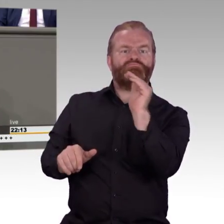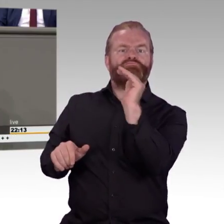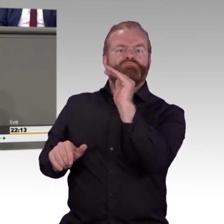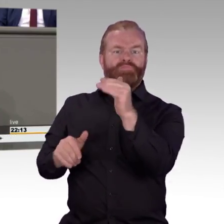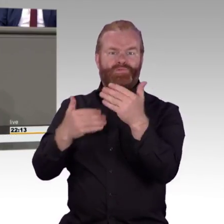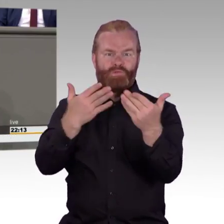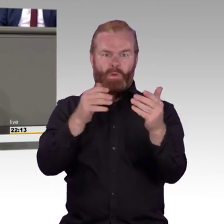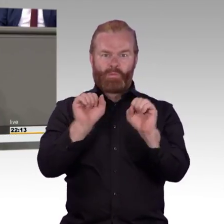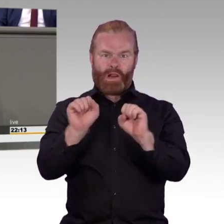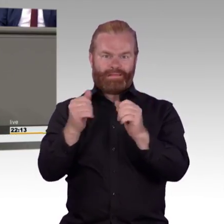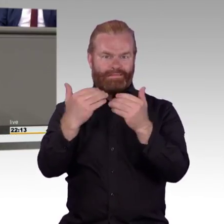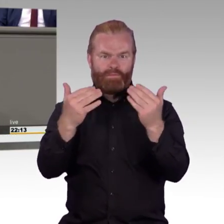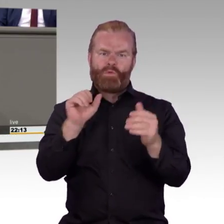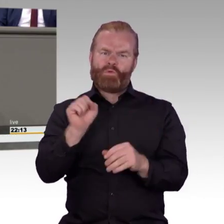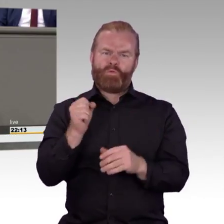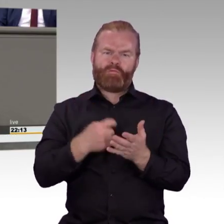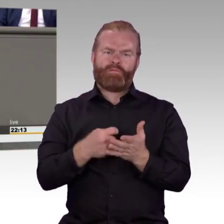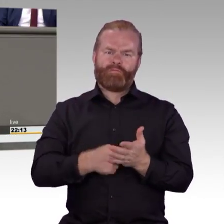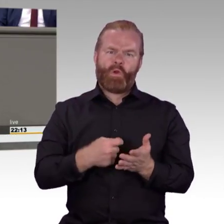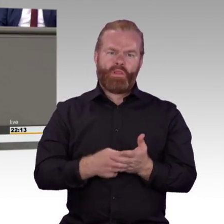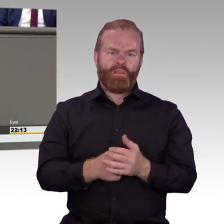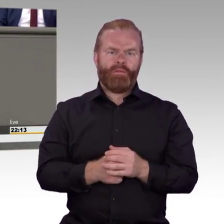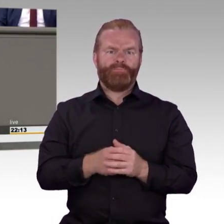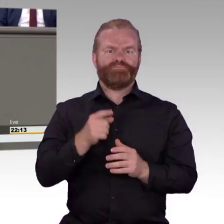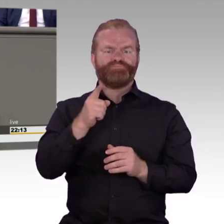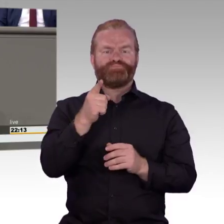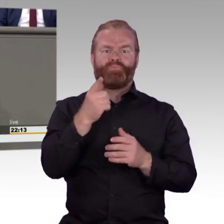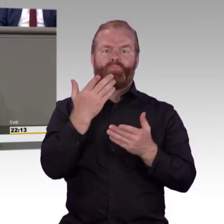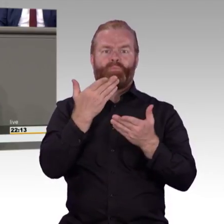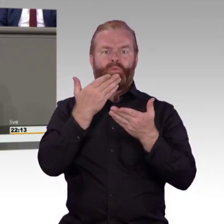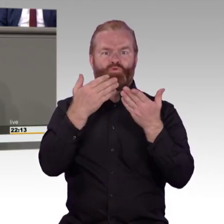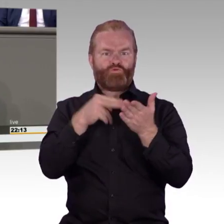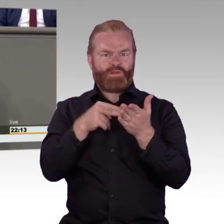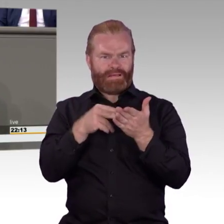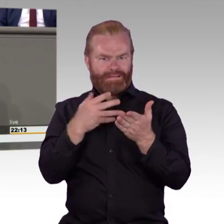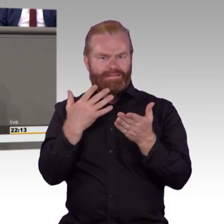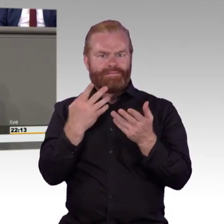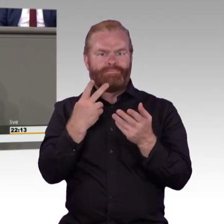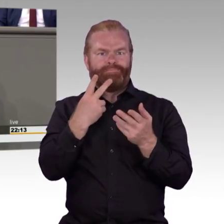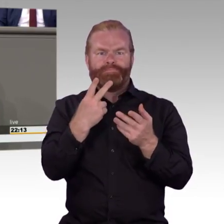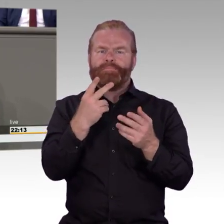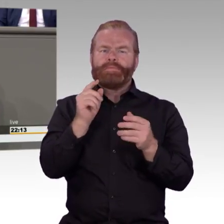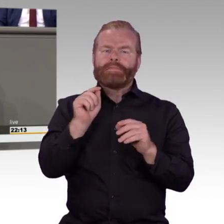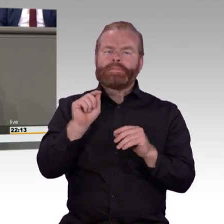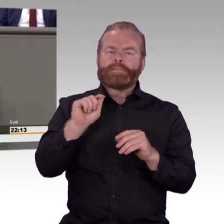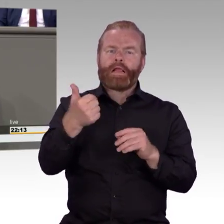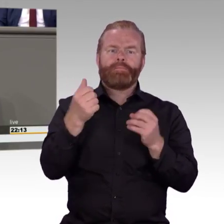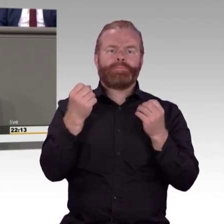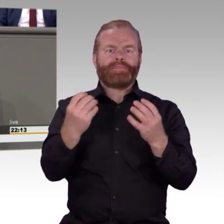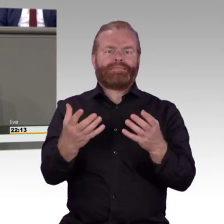barrierefrei sind. Es fehlt meistens einfach nur am Wissen. Da werden die Rückmeldungen der Betroffenen in Zukunft ein ganz